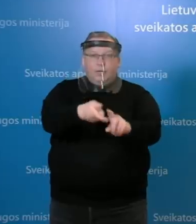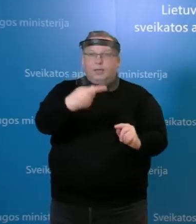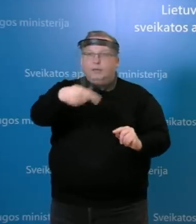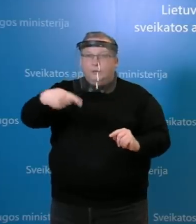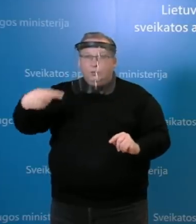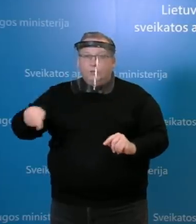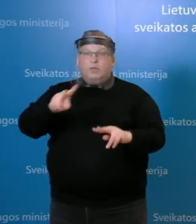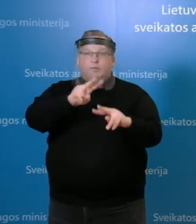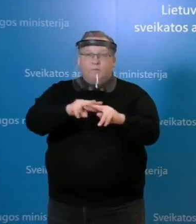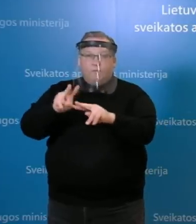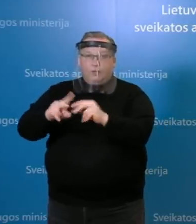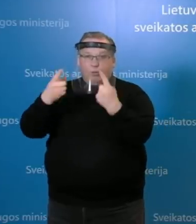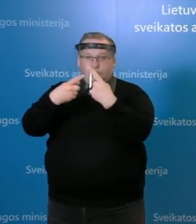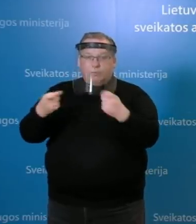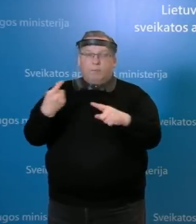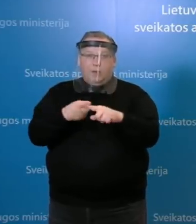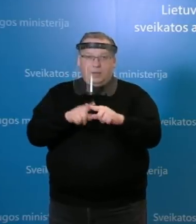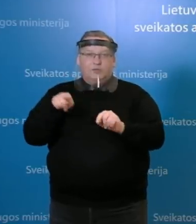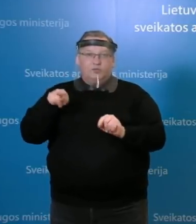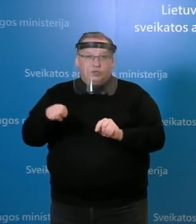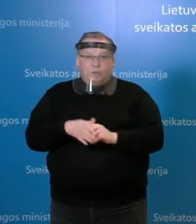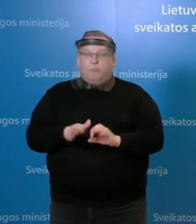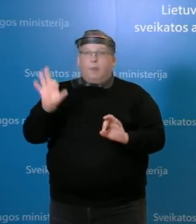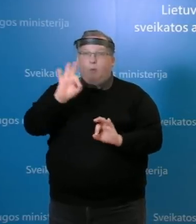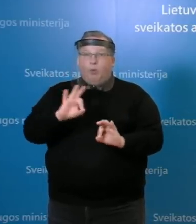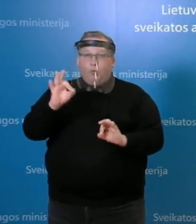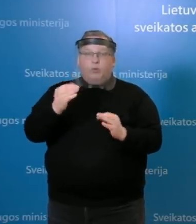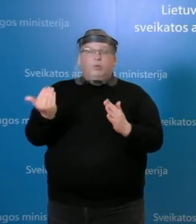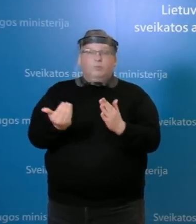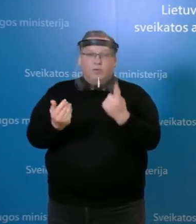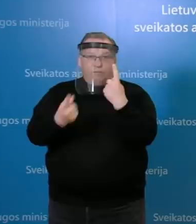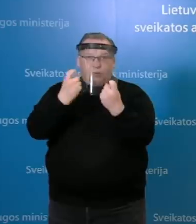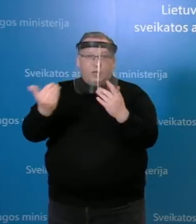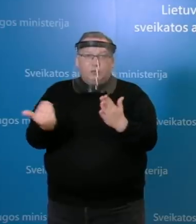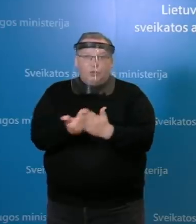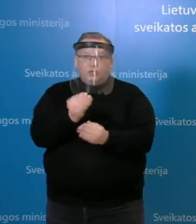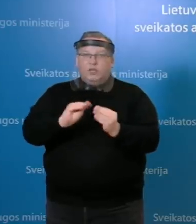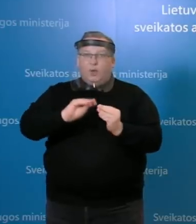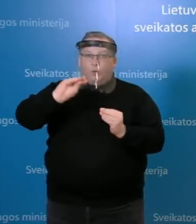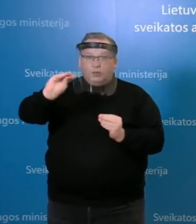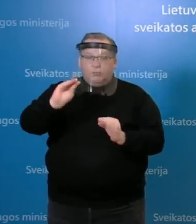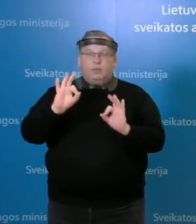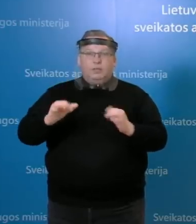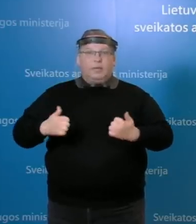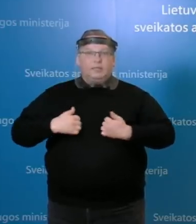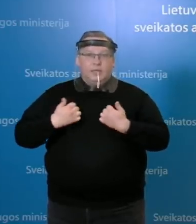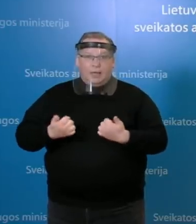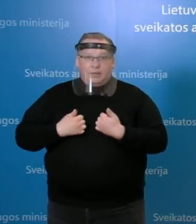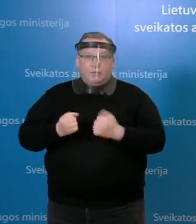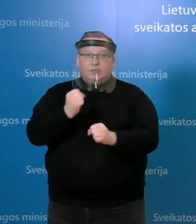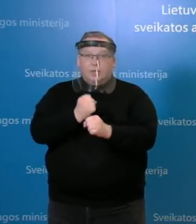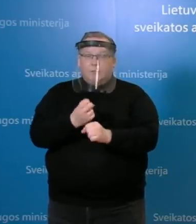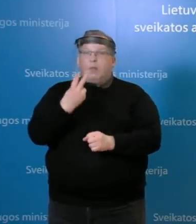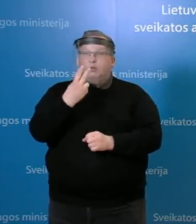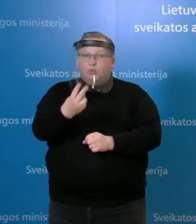vietos kelbiamas būtent pagal tai. Dėl domenuot nauinimo, iš tiesų tikrai stengiamės tai daryti, bet tai labai